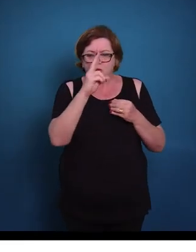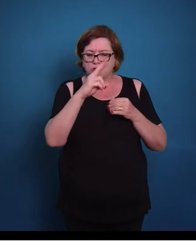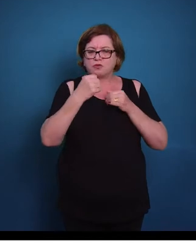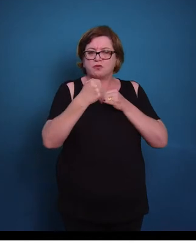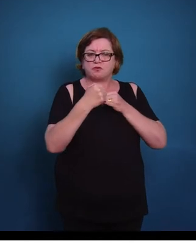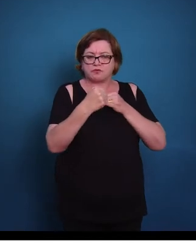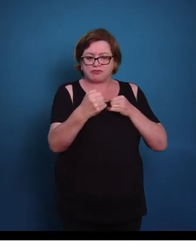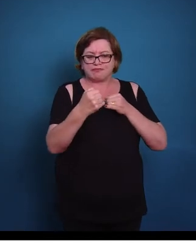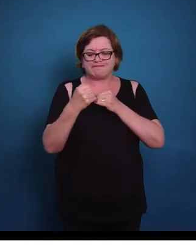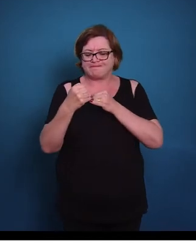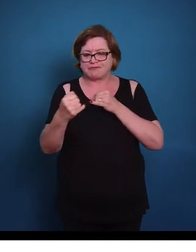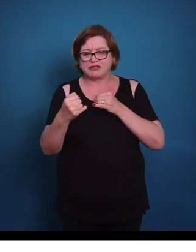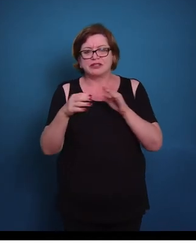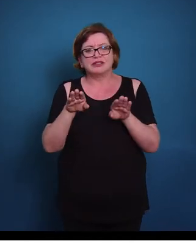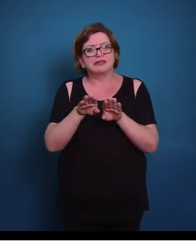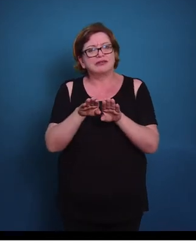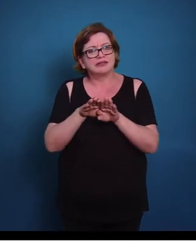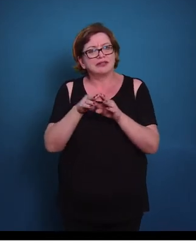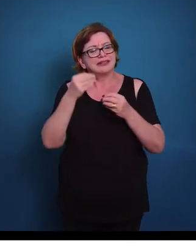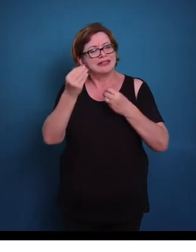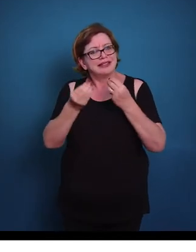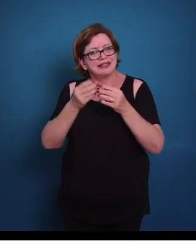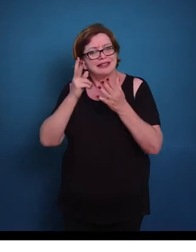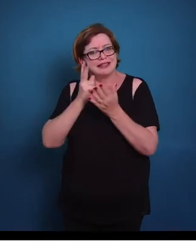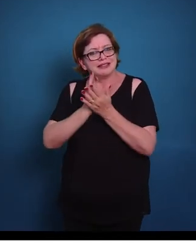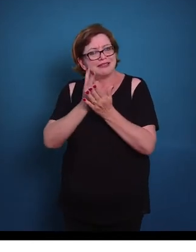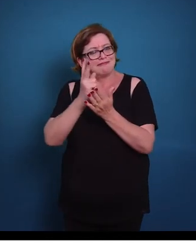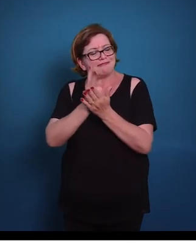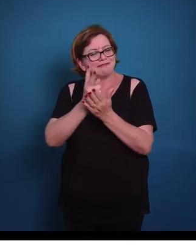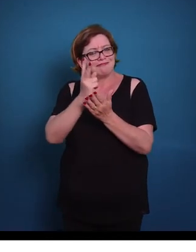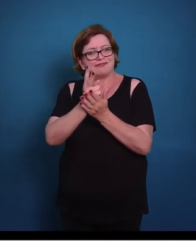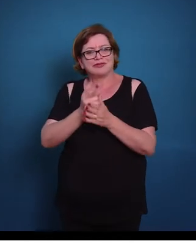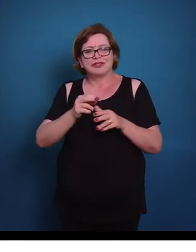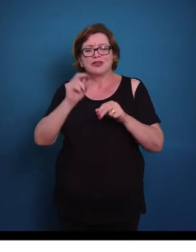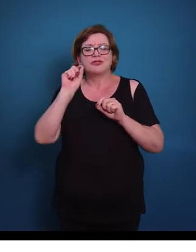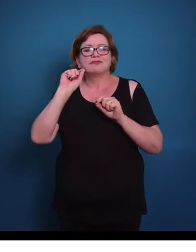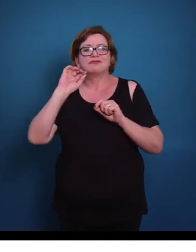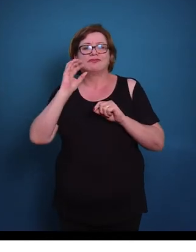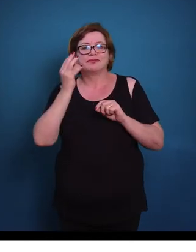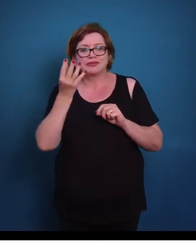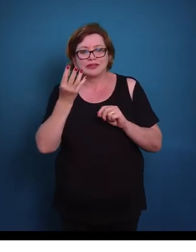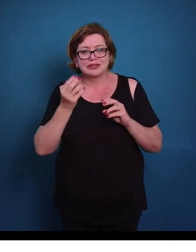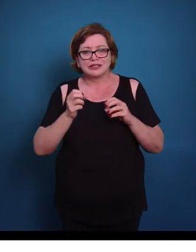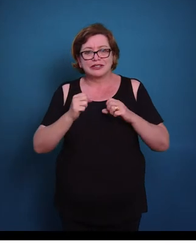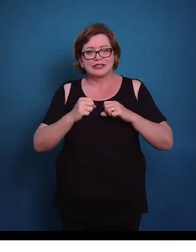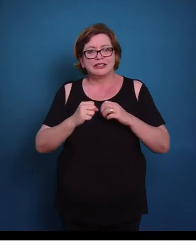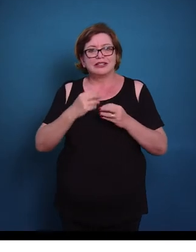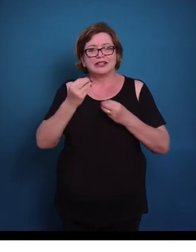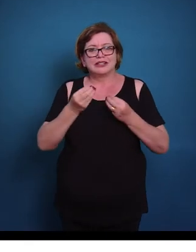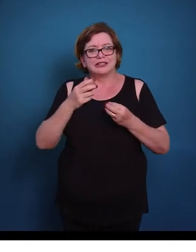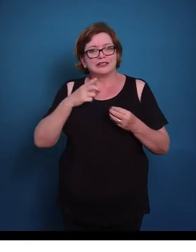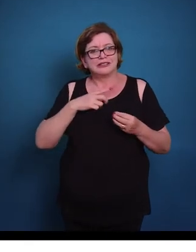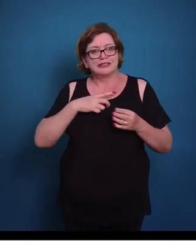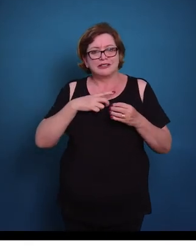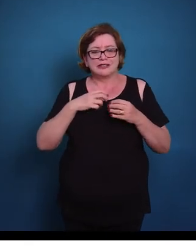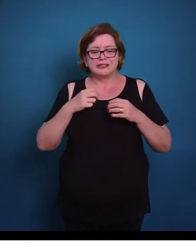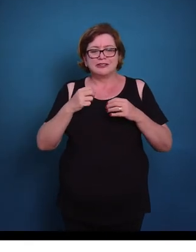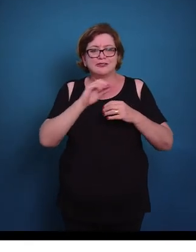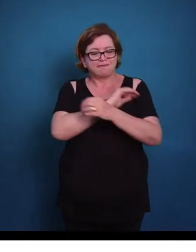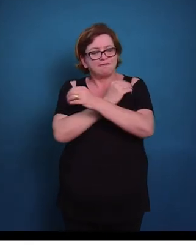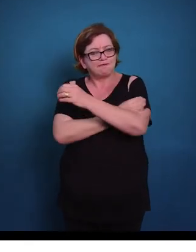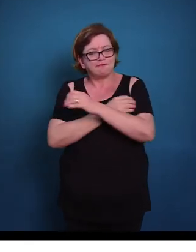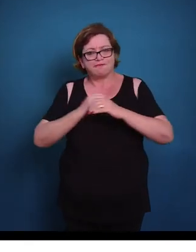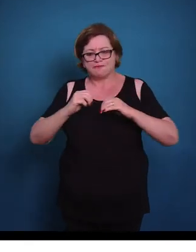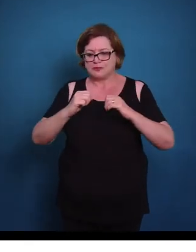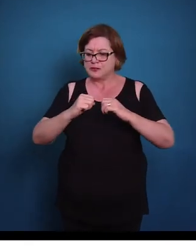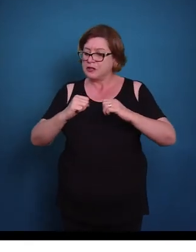Sendo que também os fibroblastos permanecem nesse sentido. Então o que acontece é que nós vamos ter a força de tração em